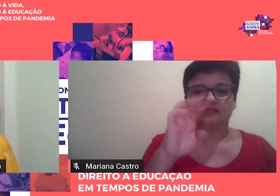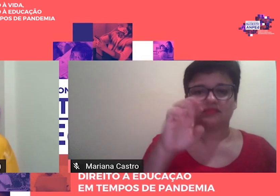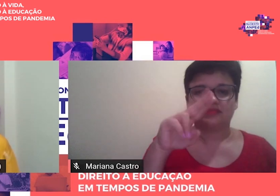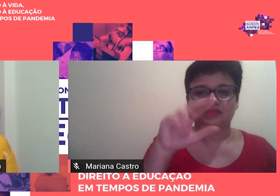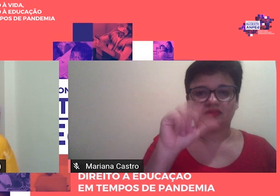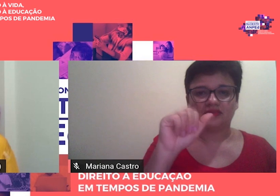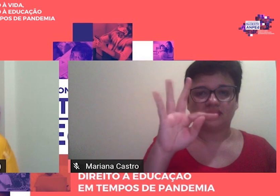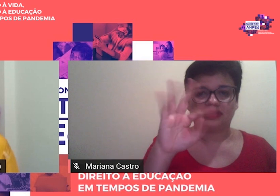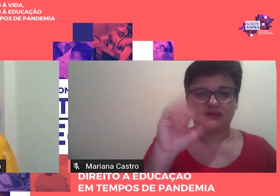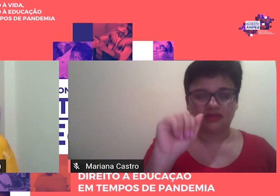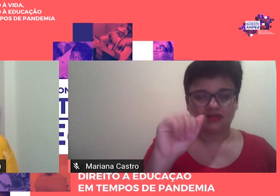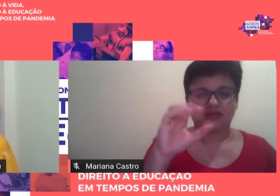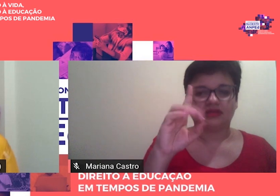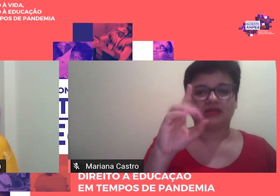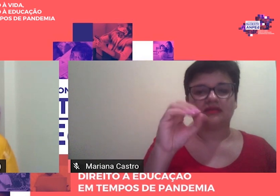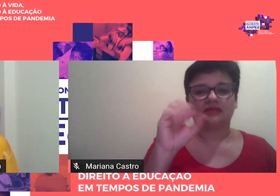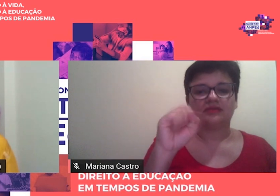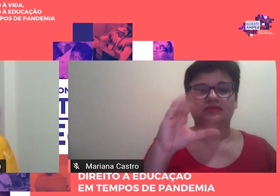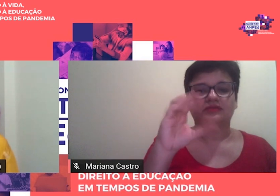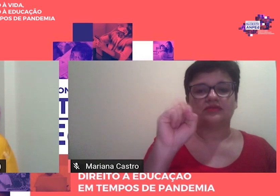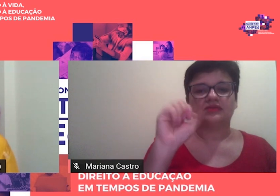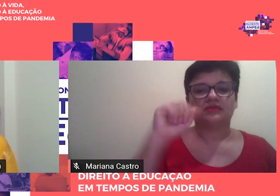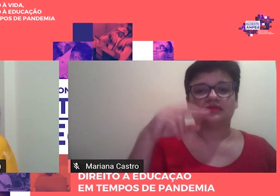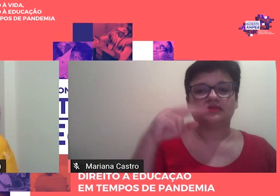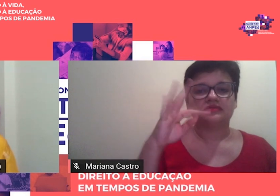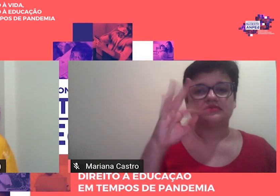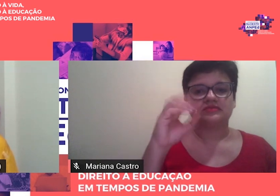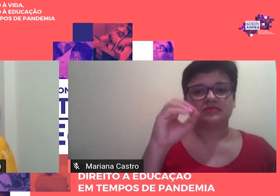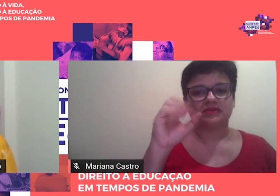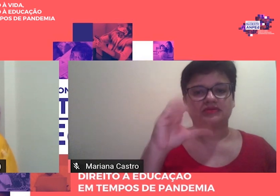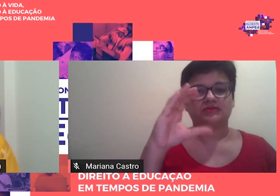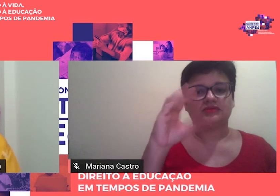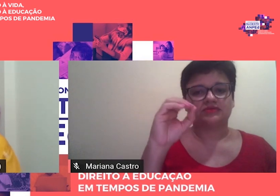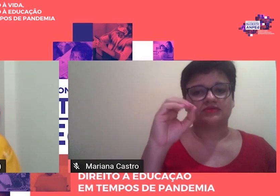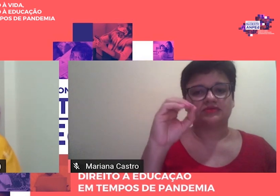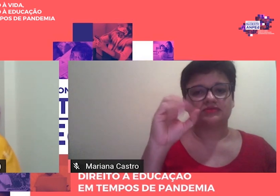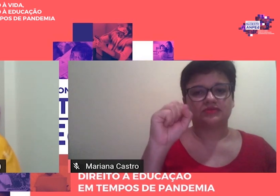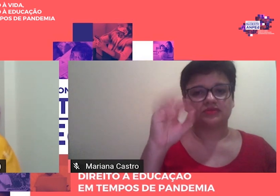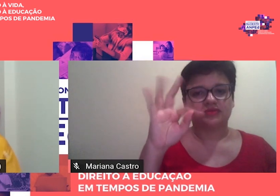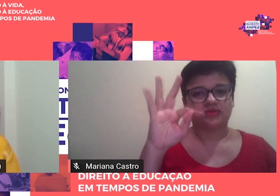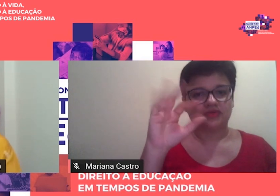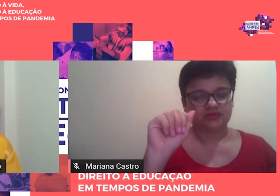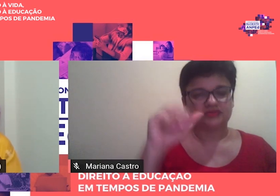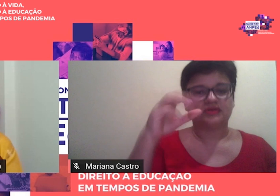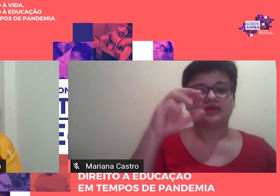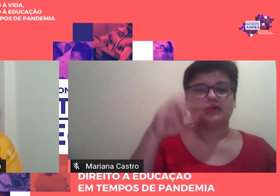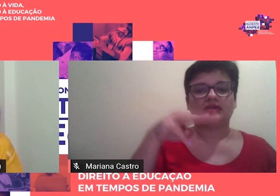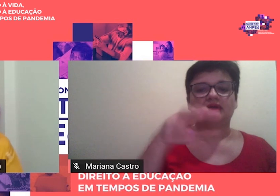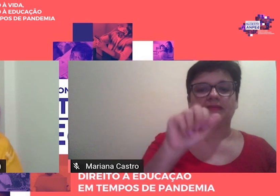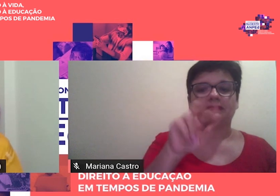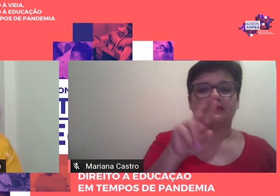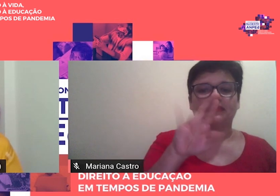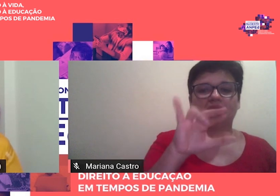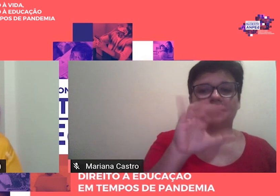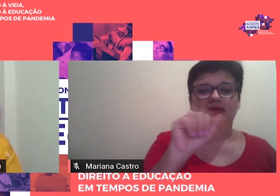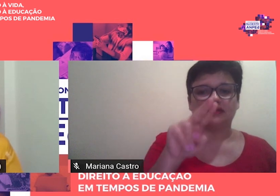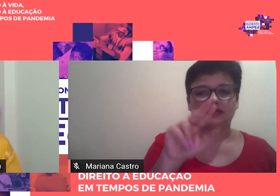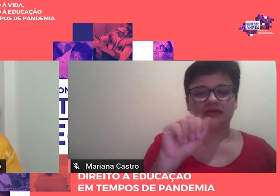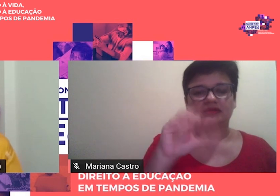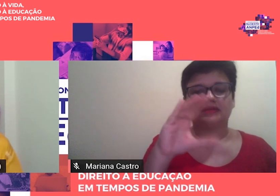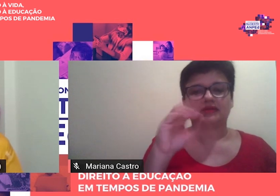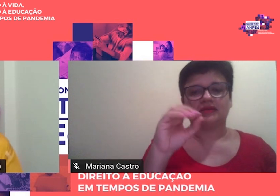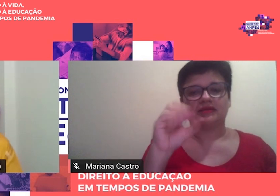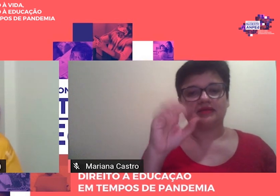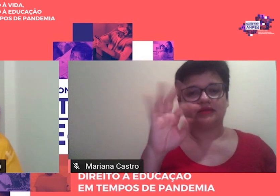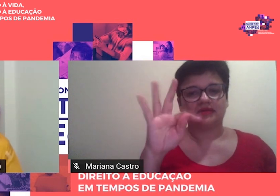Santos Costa e Mariana Gonçalves Ferreira de Castro No apoio técnico nós